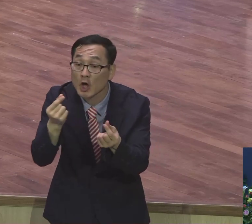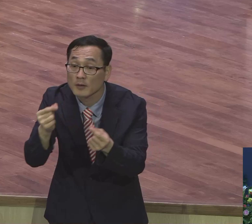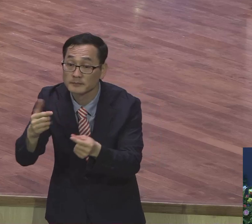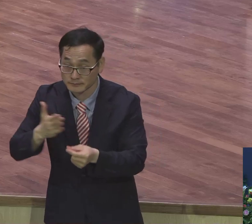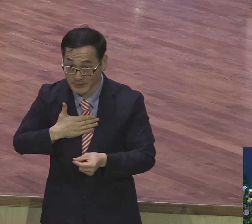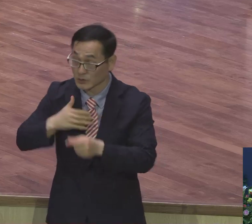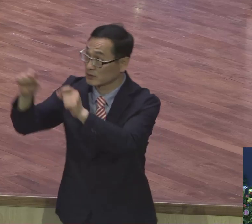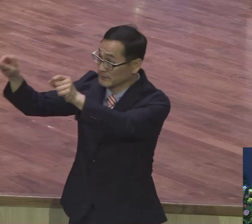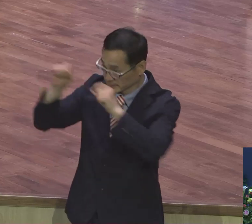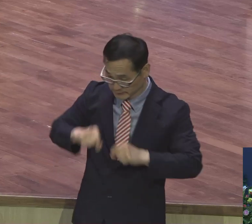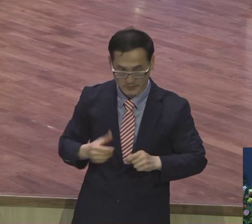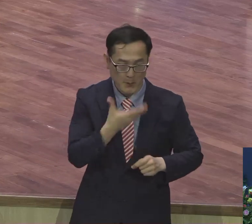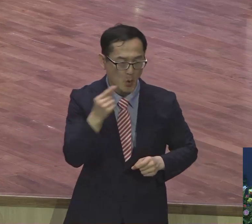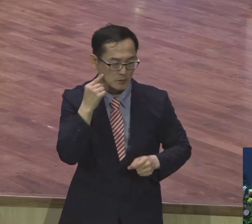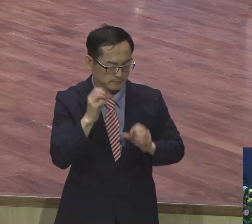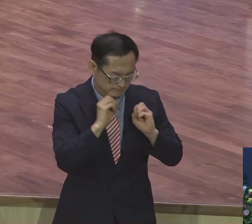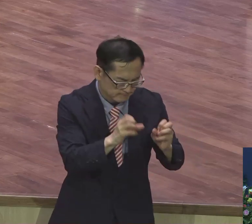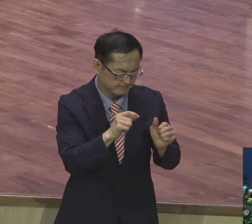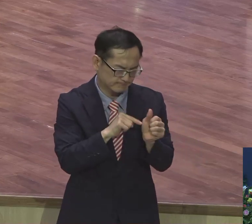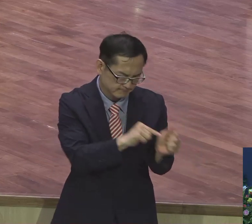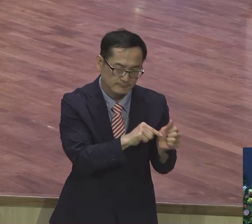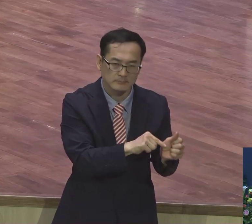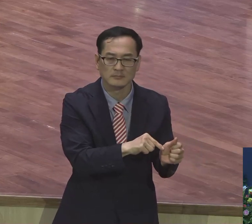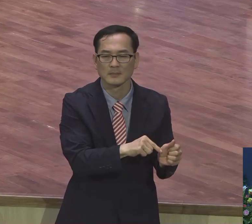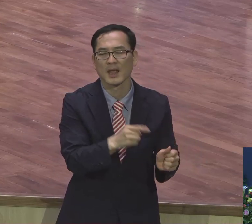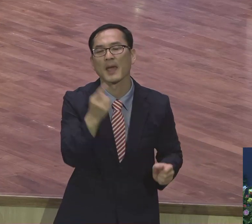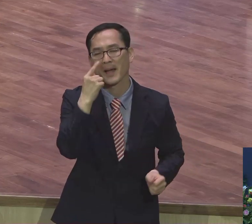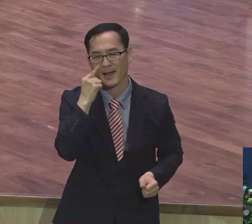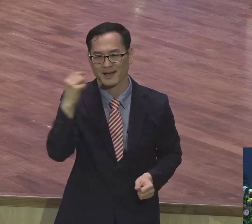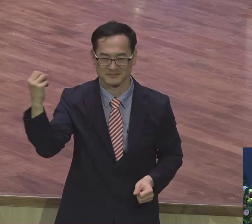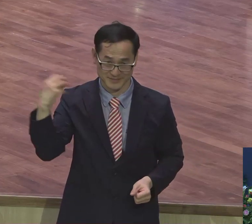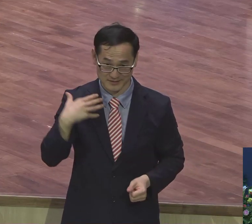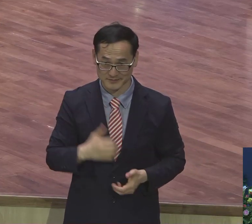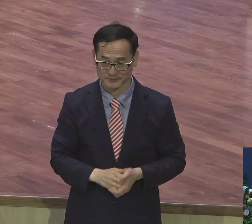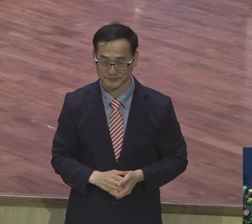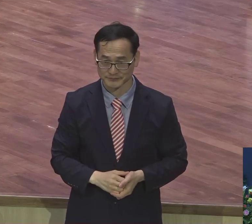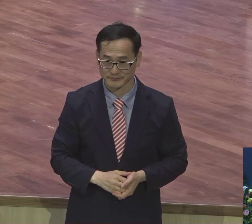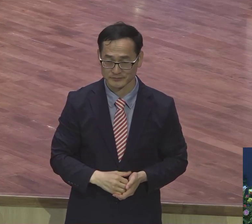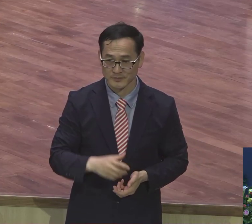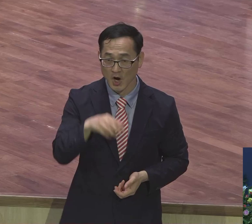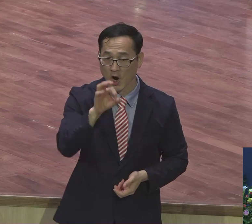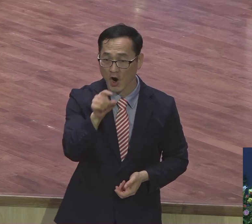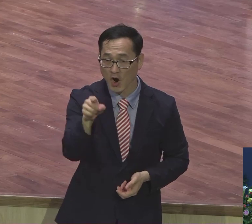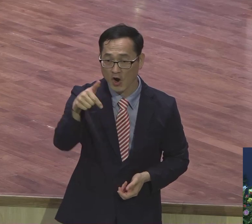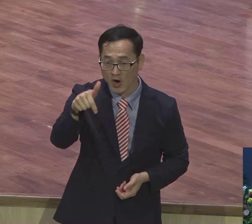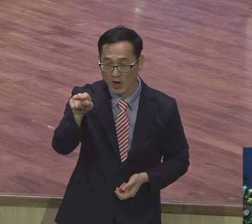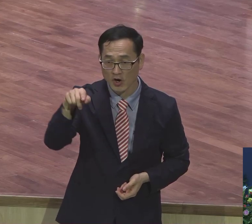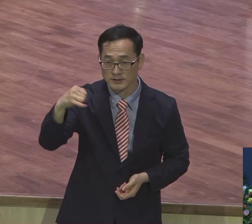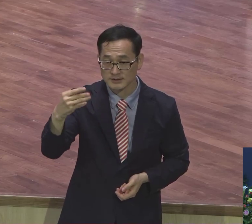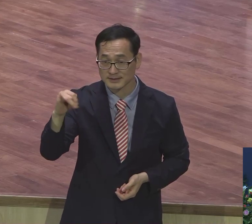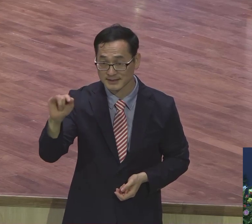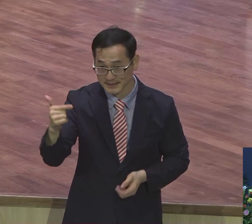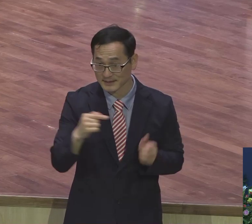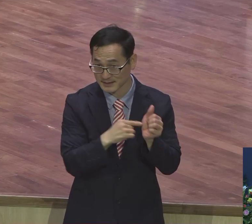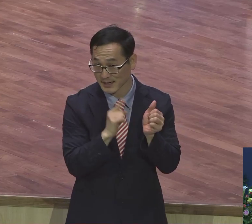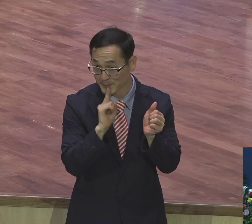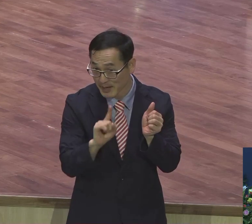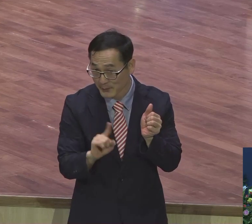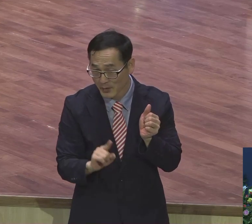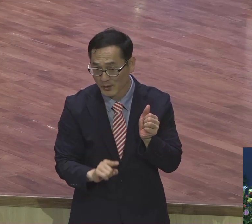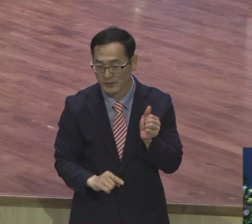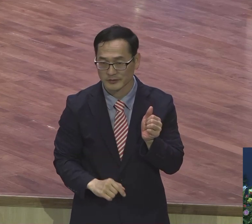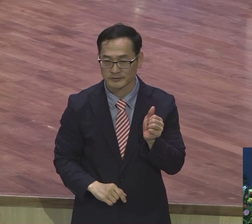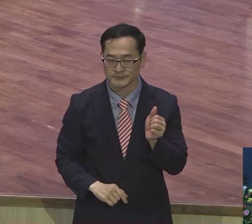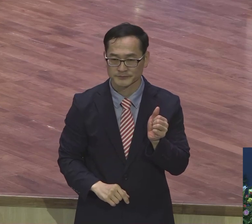이 복음을 전해라. 성 어거스틴이 이런 말했습니다. 영혼을 사랑하는 마음에 대해서 이렇게 호소했어요. 잘 들어보세요. 우리가